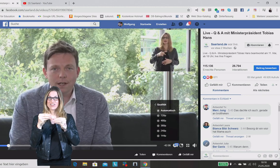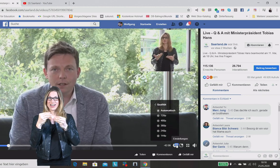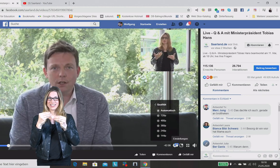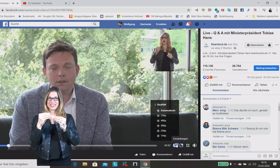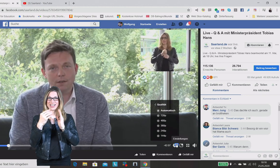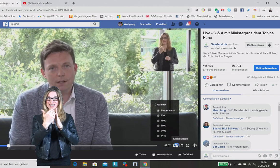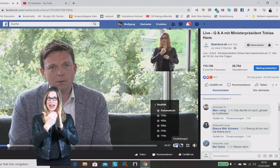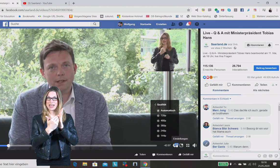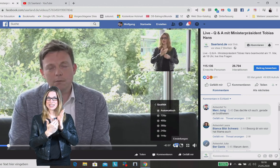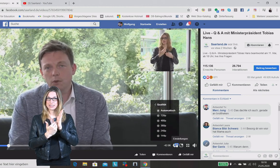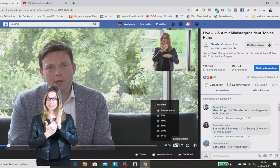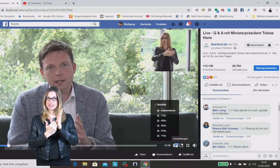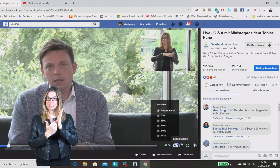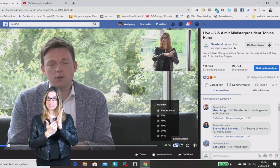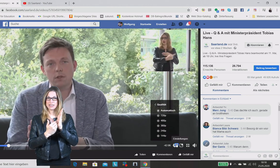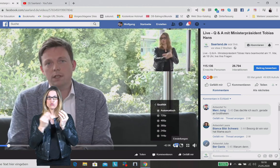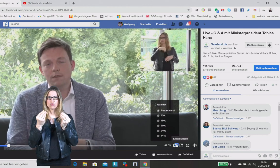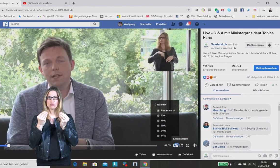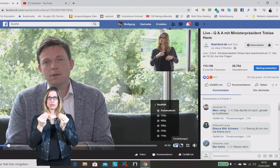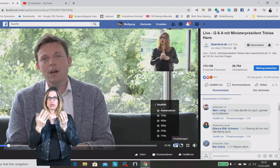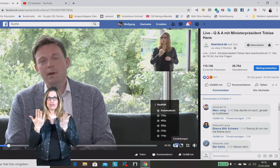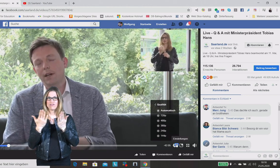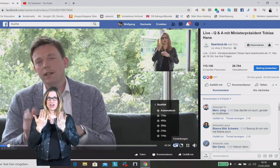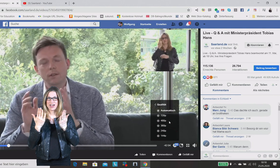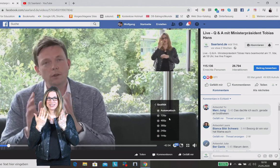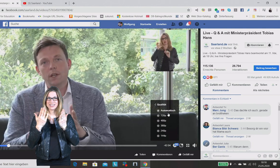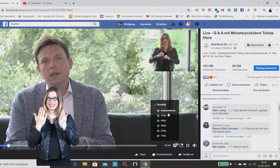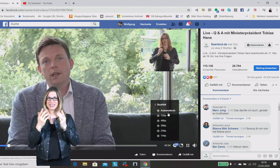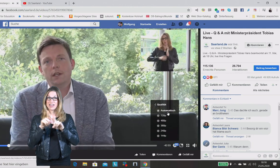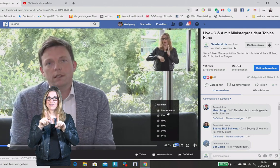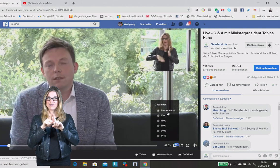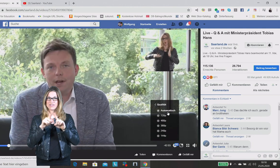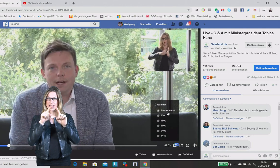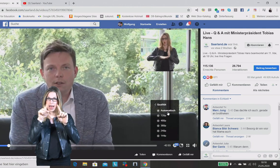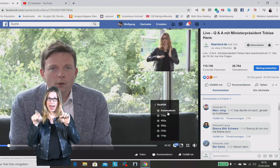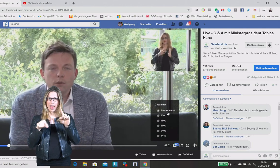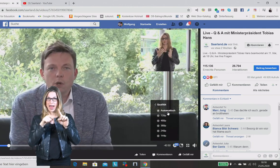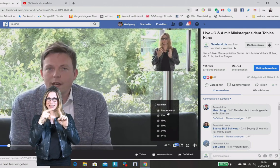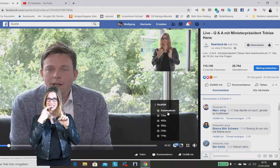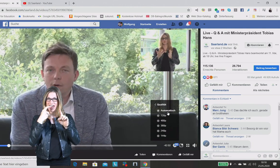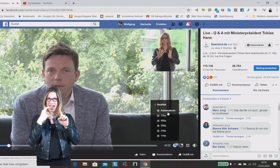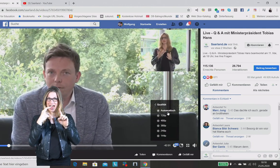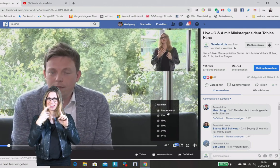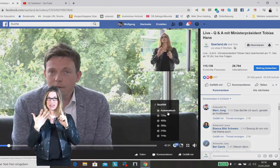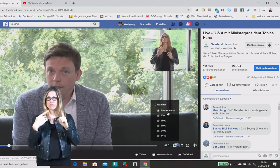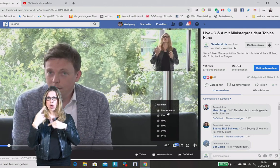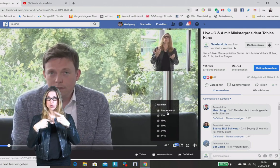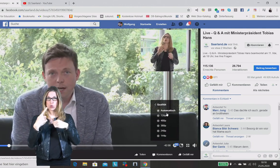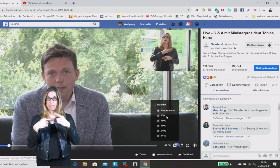Klassisch gewählt auch hier ein kleines Zahnrad. Wenn Sie es auf Automatisch stehen haben, haben Sie Glück, Sie haben es